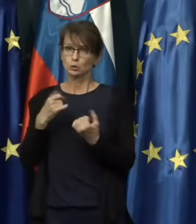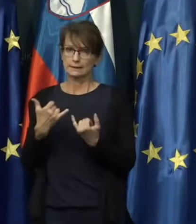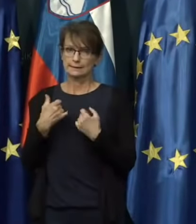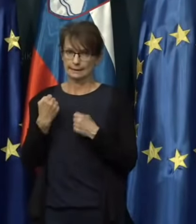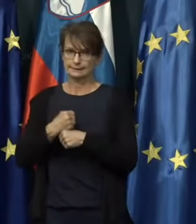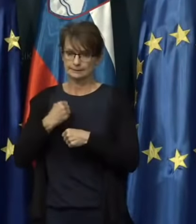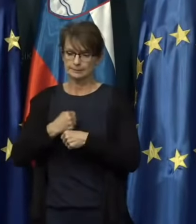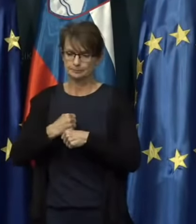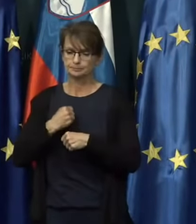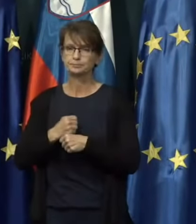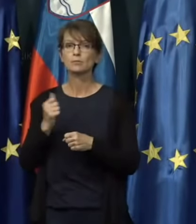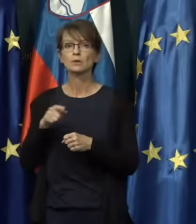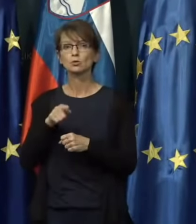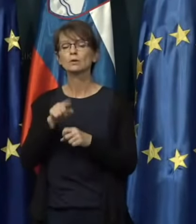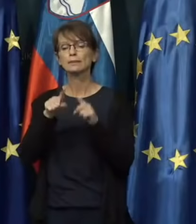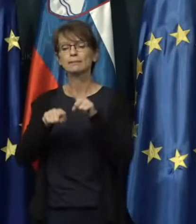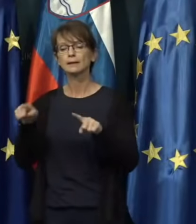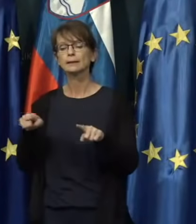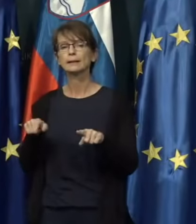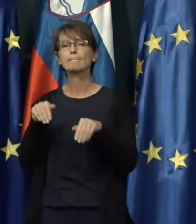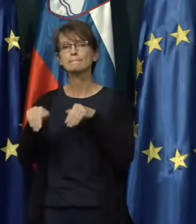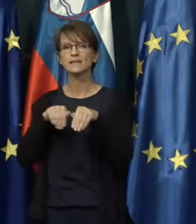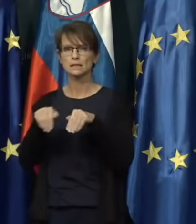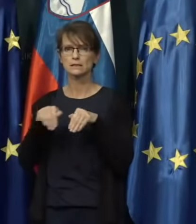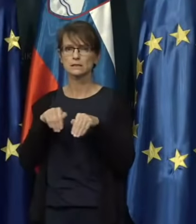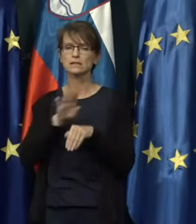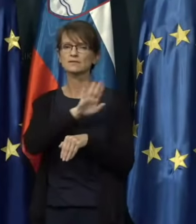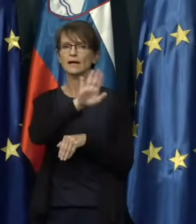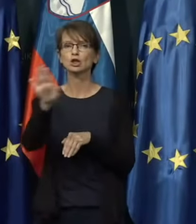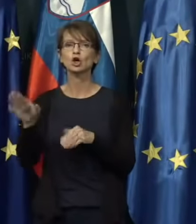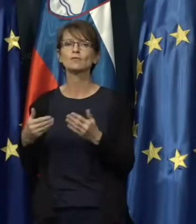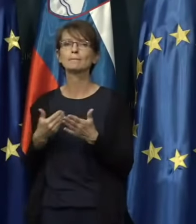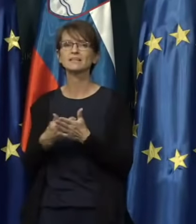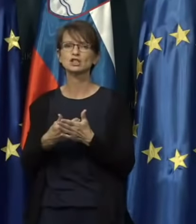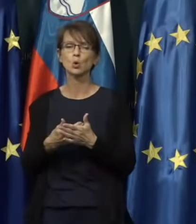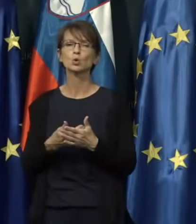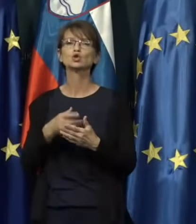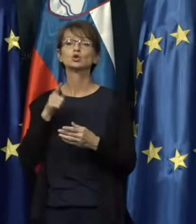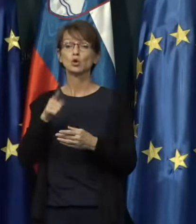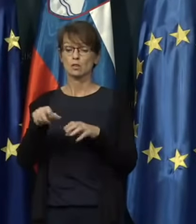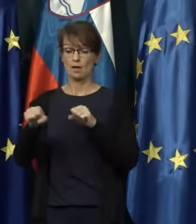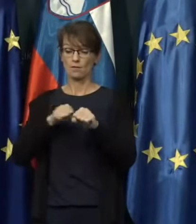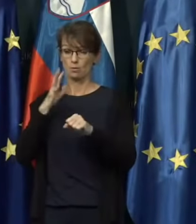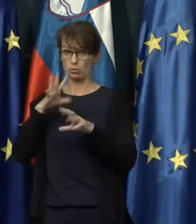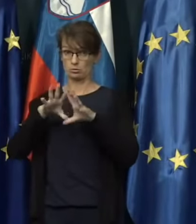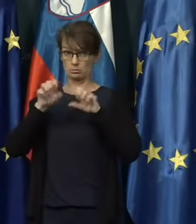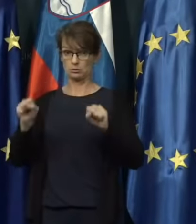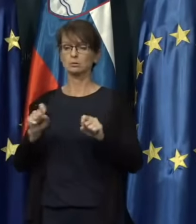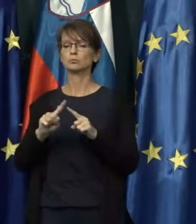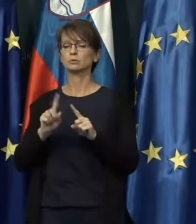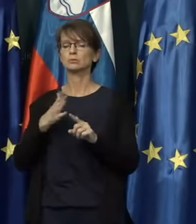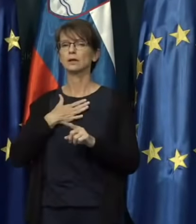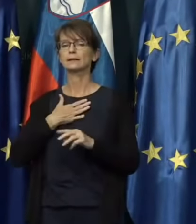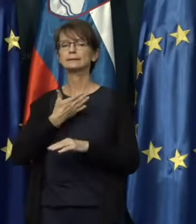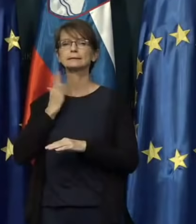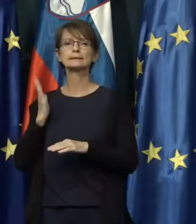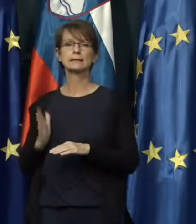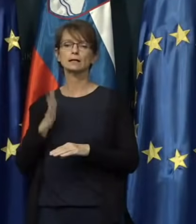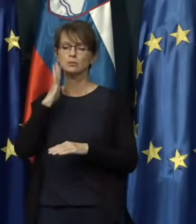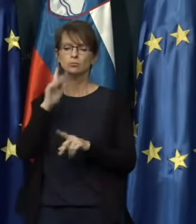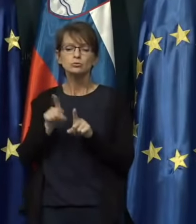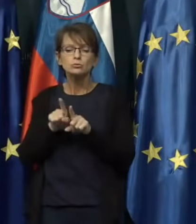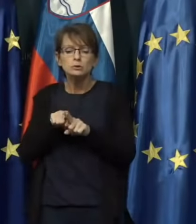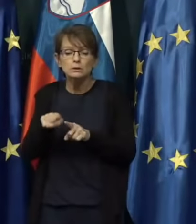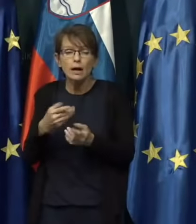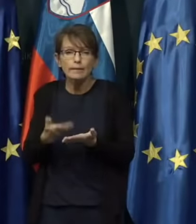pristojna nekatera ministrstva in ko bo to na vladi storjeno, bo tudi na naši strani taka podlaga. Mi si želimo, da bi do